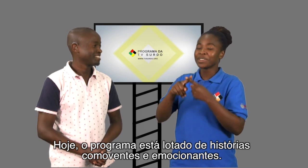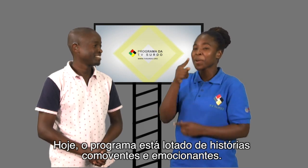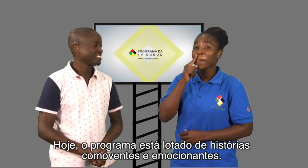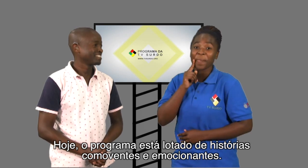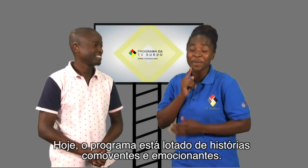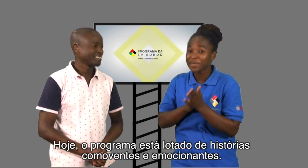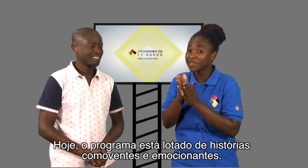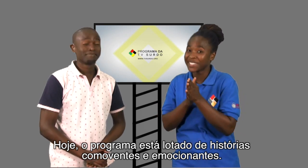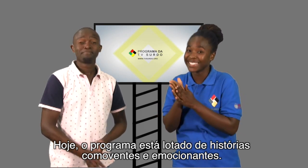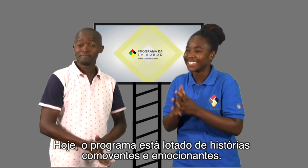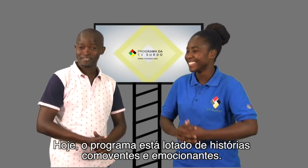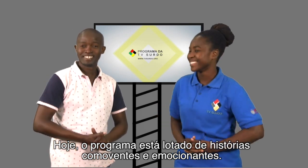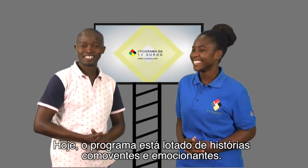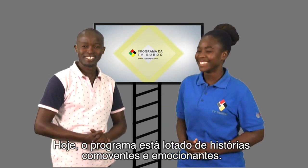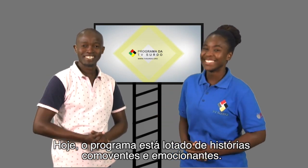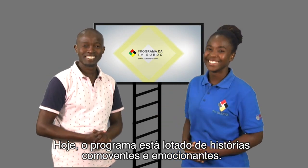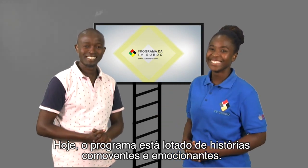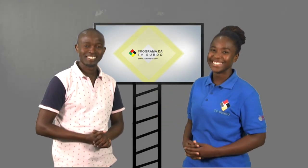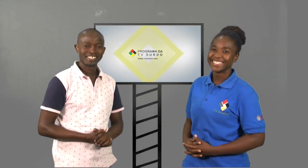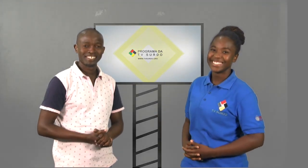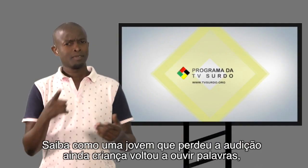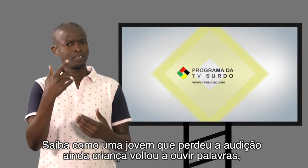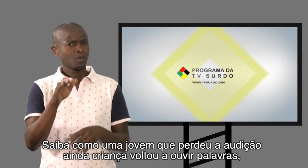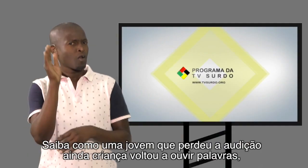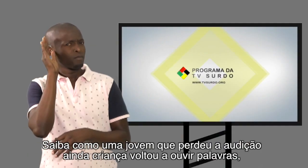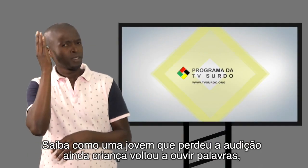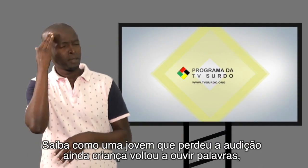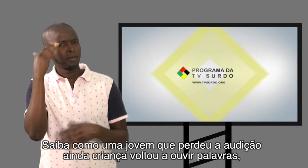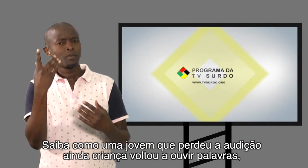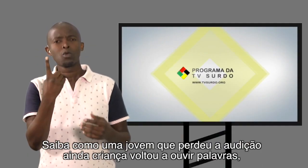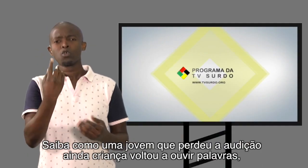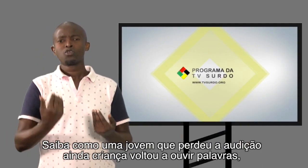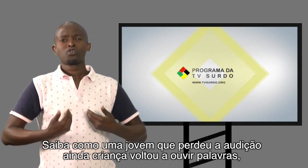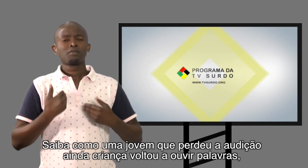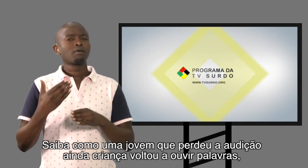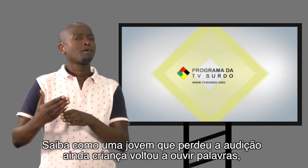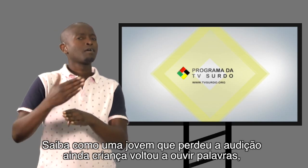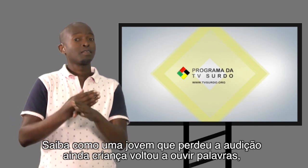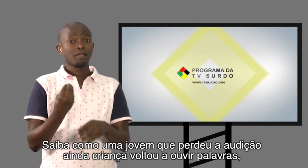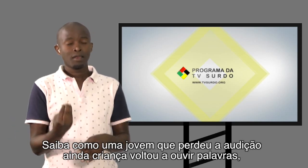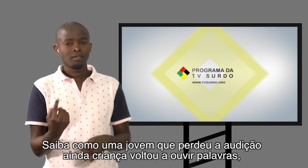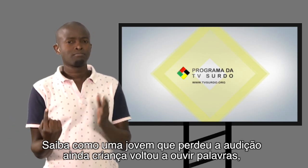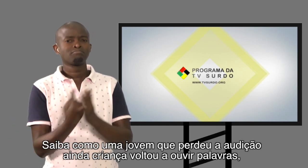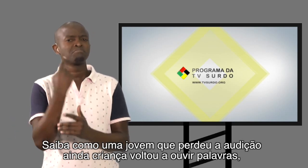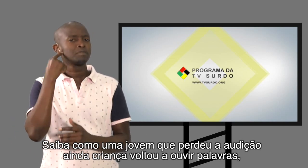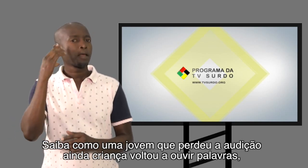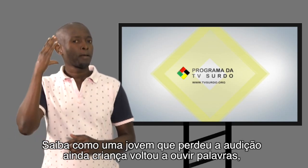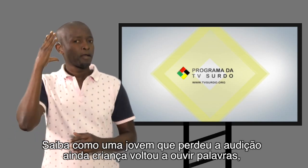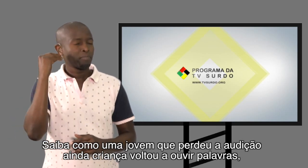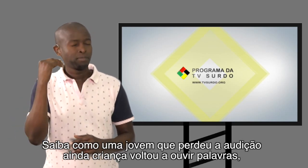de histórias comoventes e emocionantes. Saiba como uma jovem que perdeu a audição ainda criança,